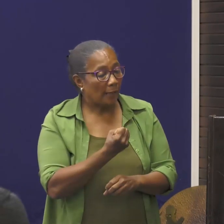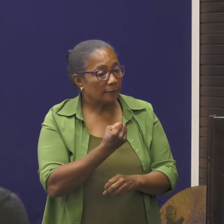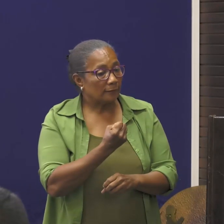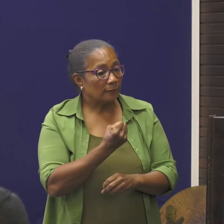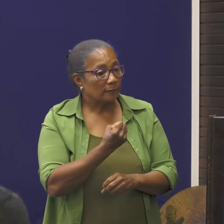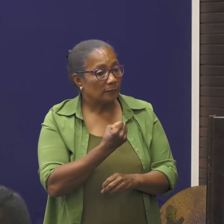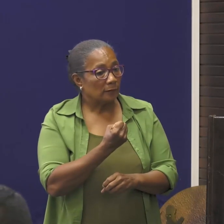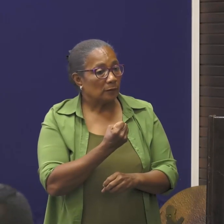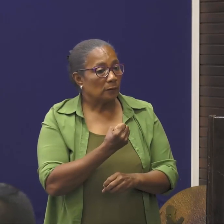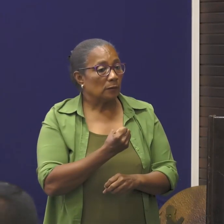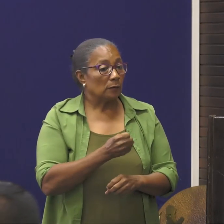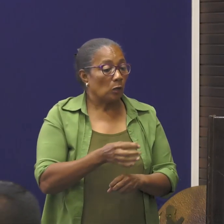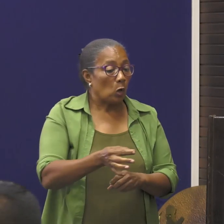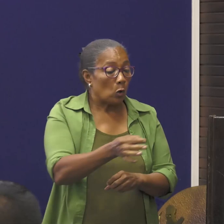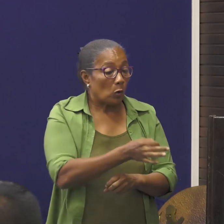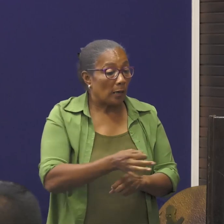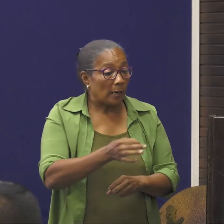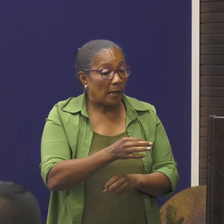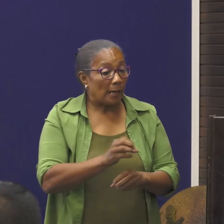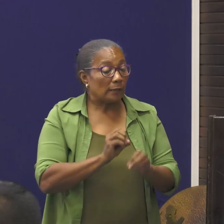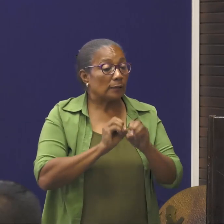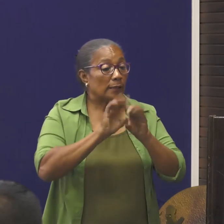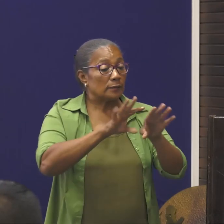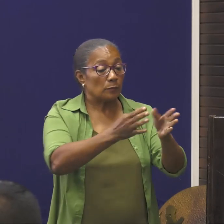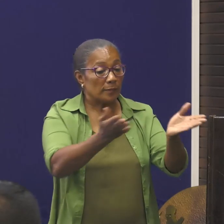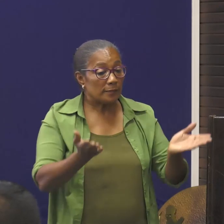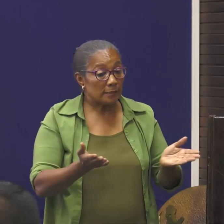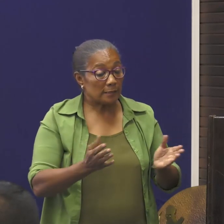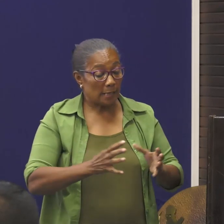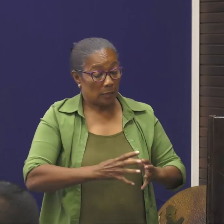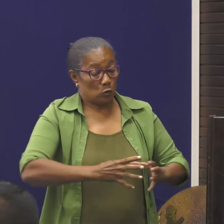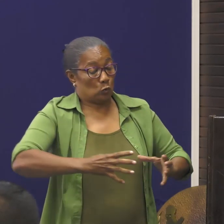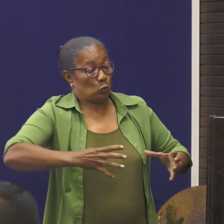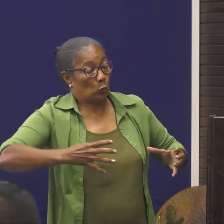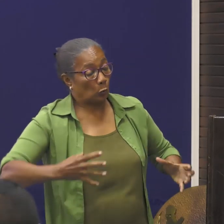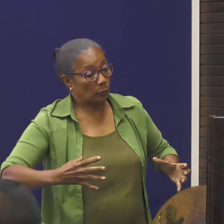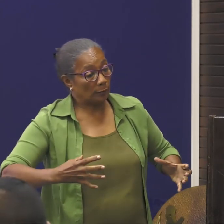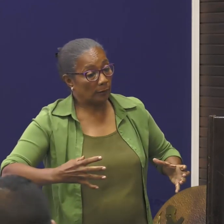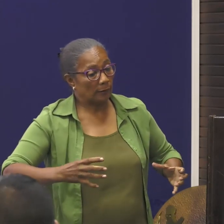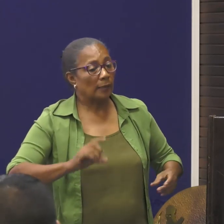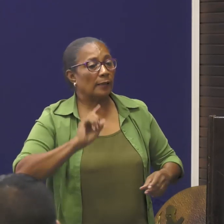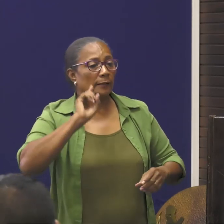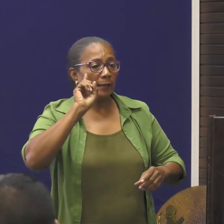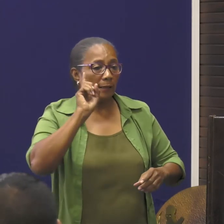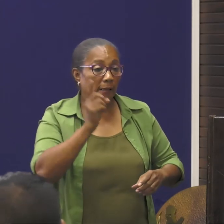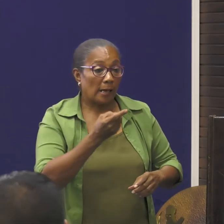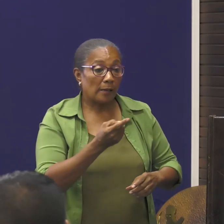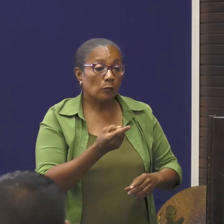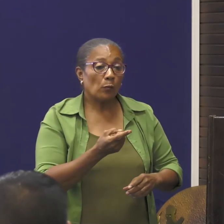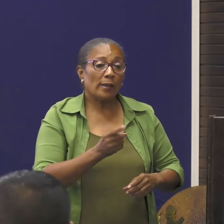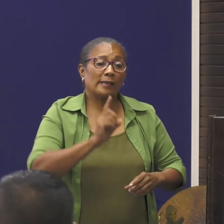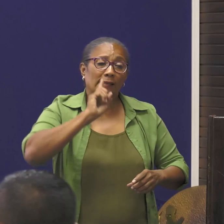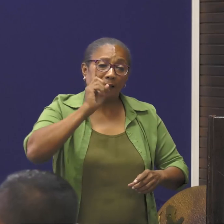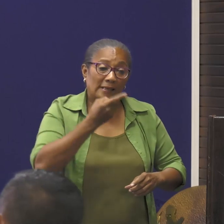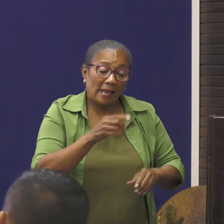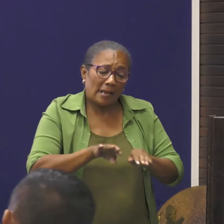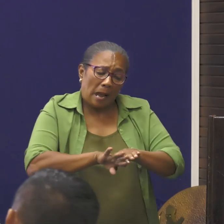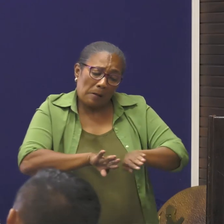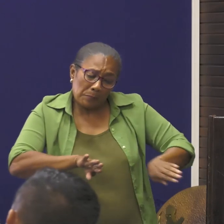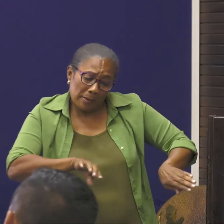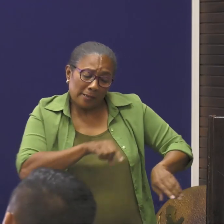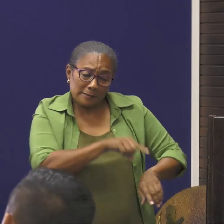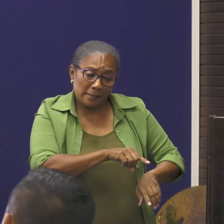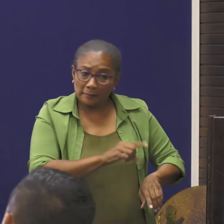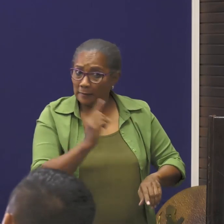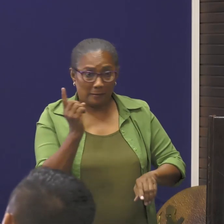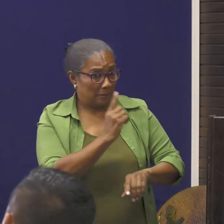feit, dat er lokale transmissies zijn, is groter, dan gaan we u gelijk apart zetten, niet